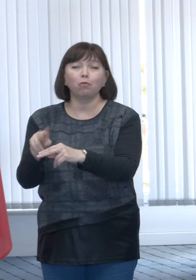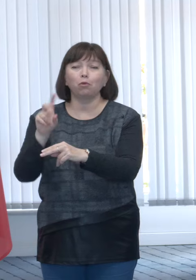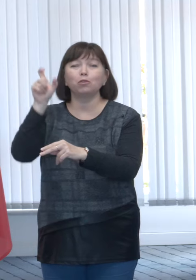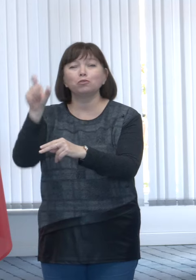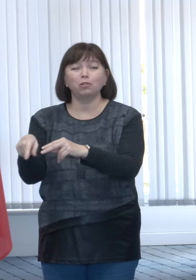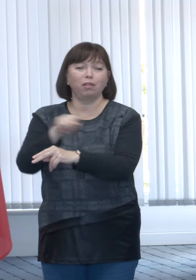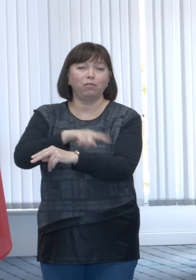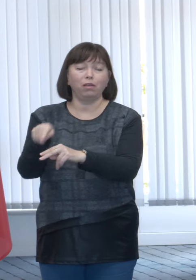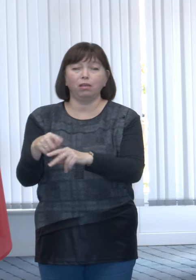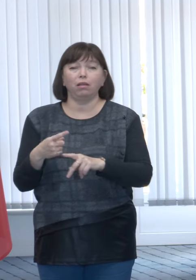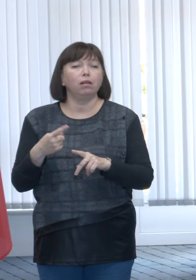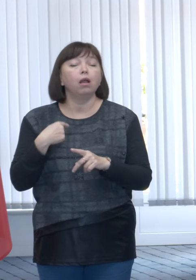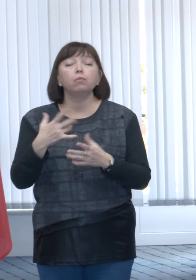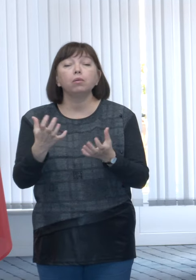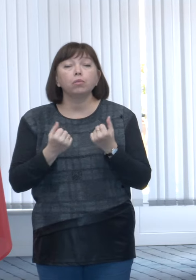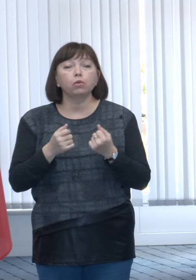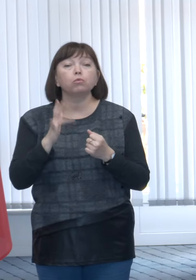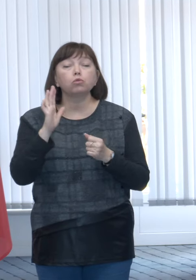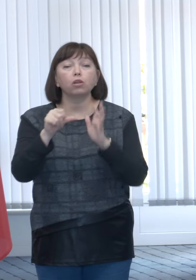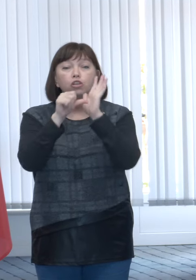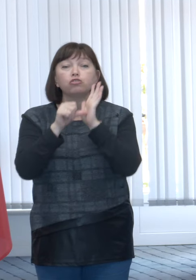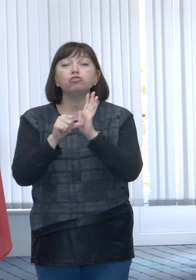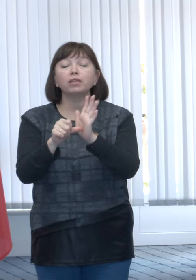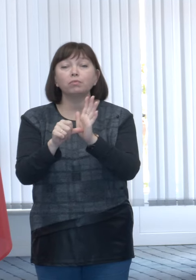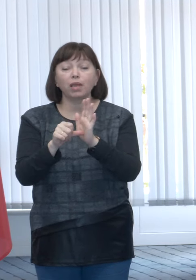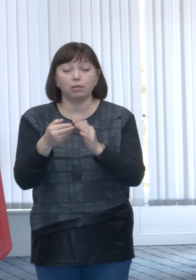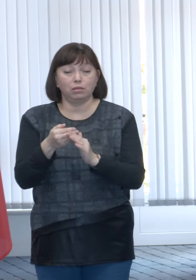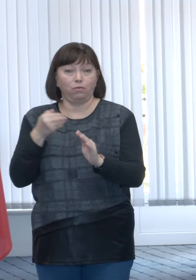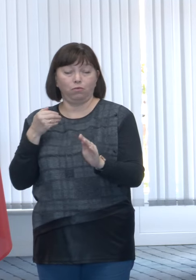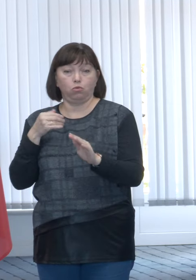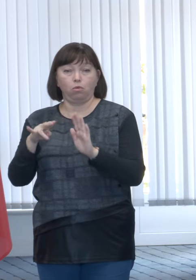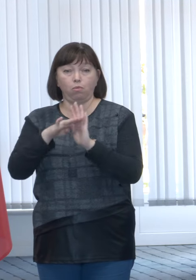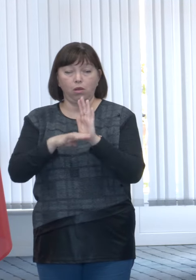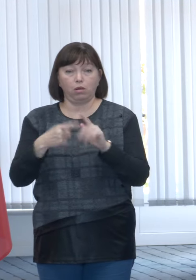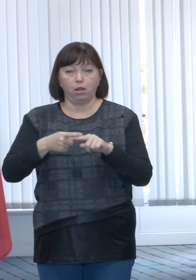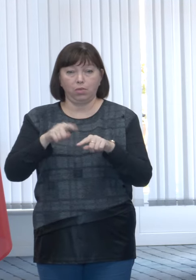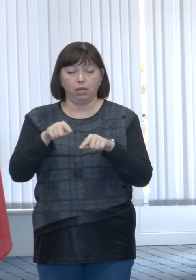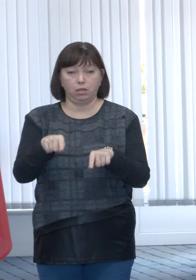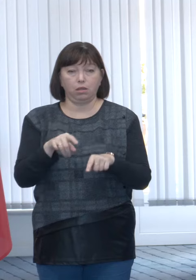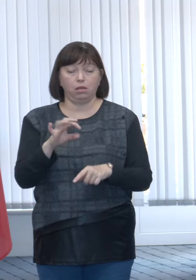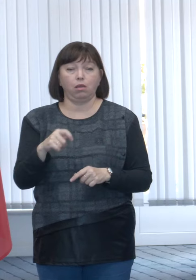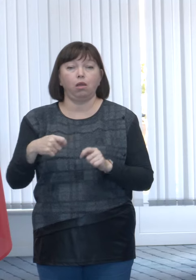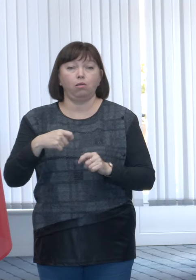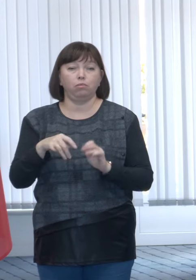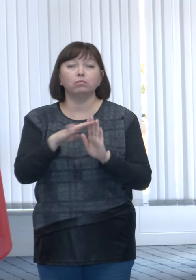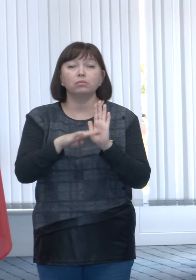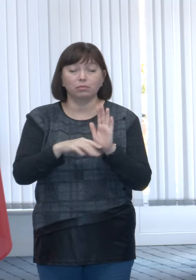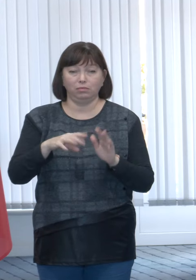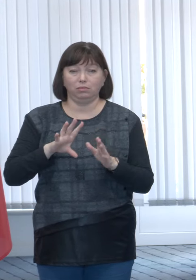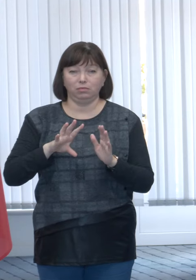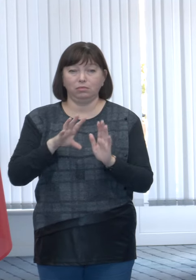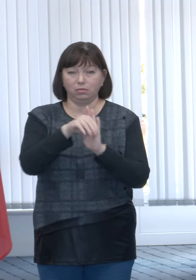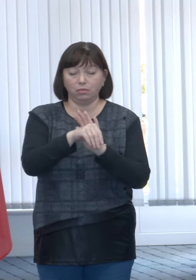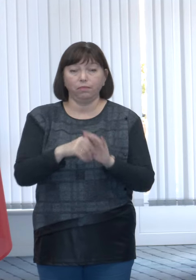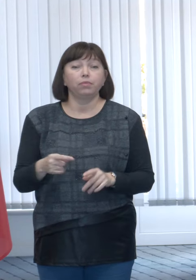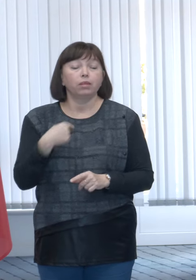altul, noi luăm veniturile pe șase luni, premărgătoare programului de compensație.